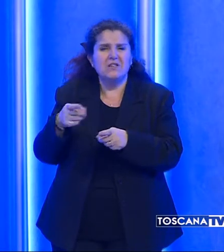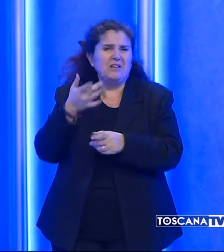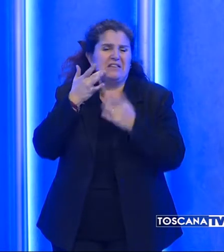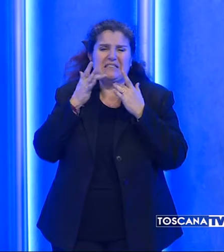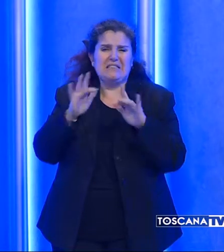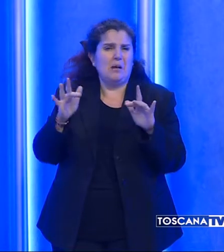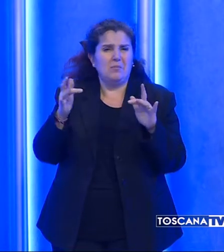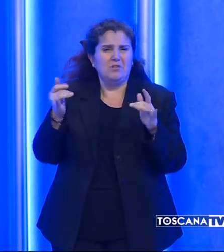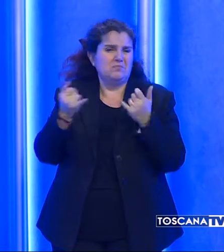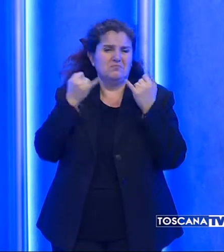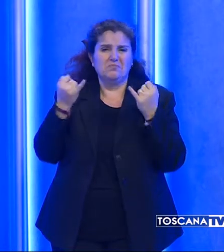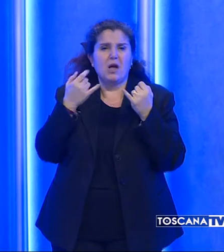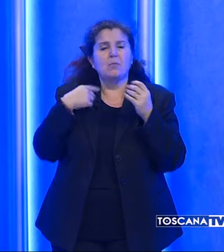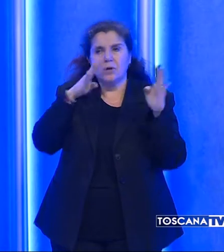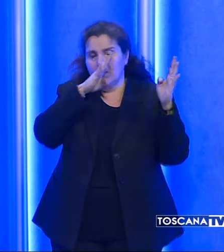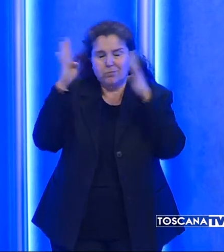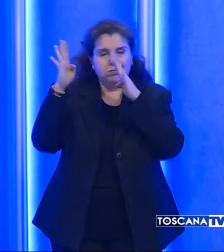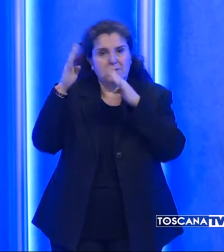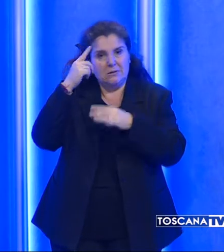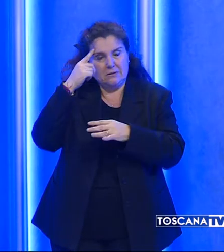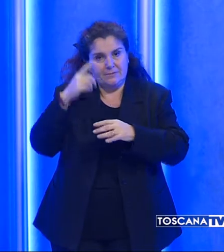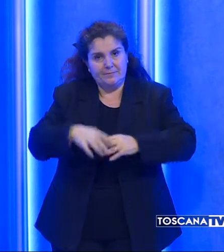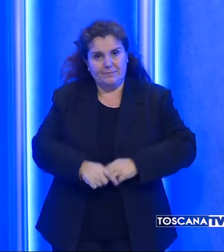momento di squilibrio mentale.